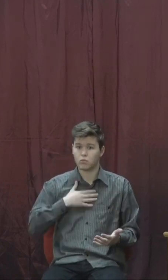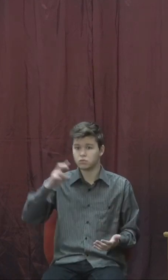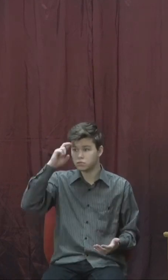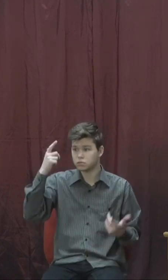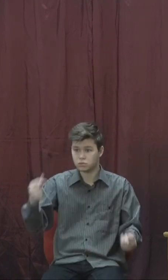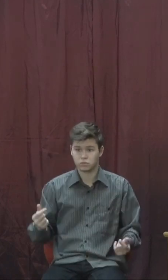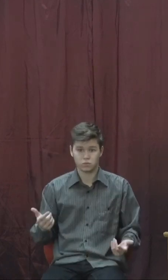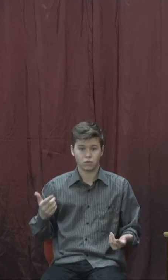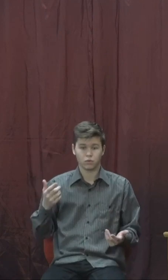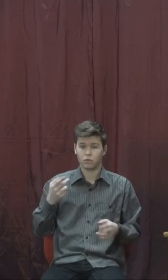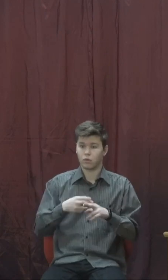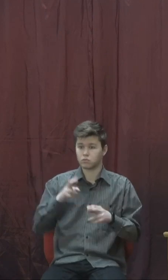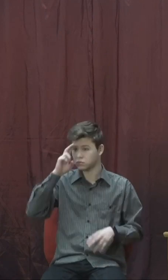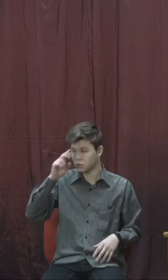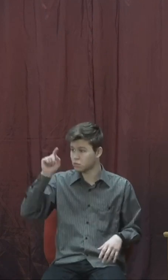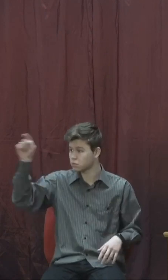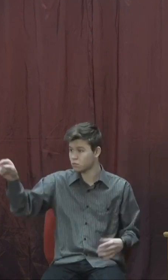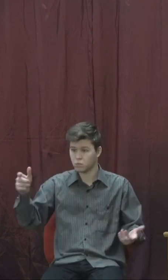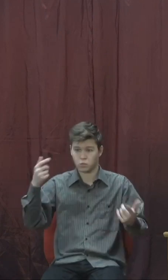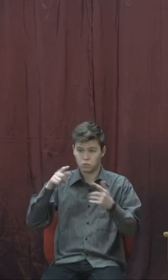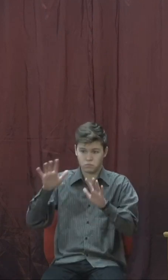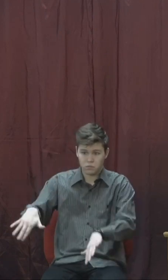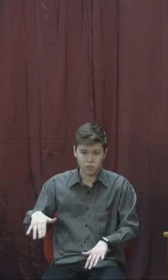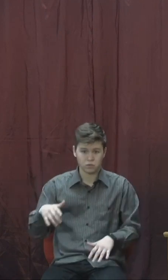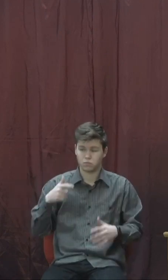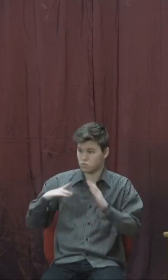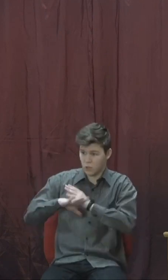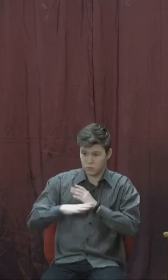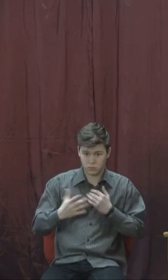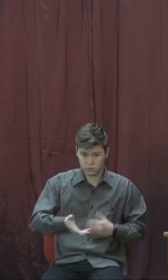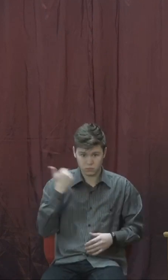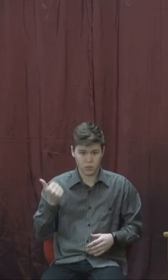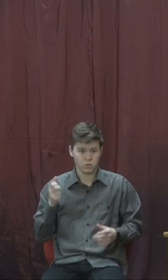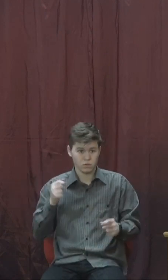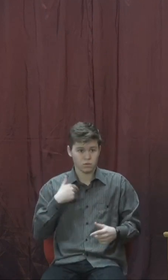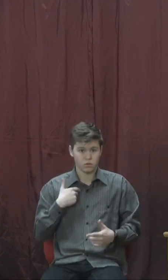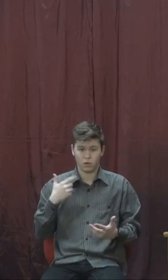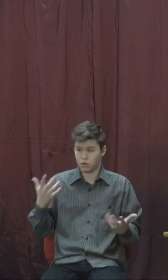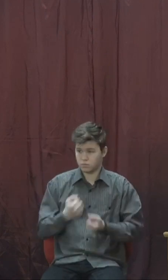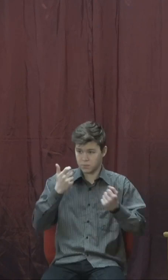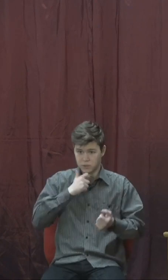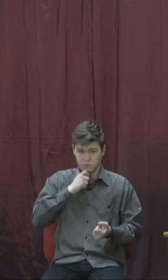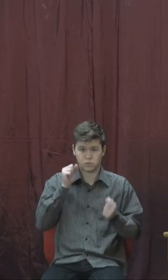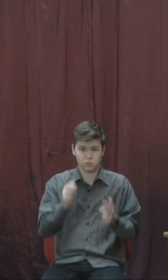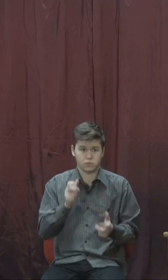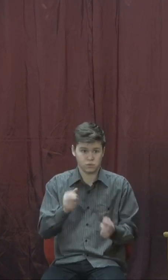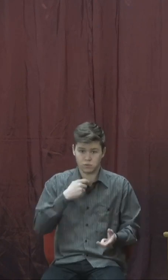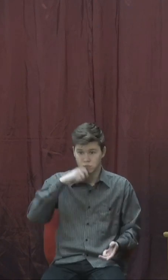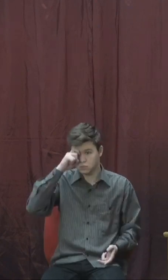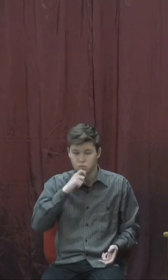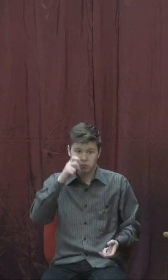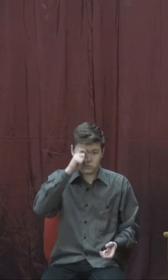цар? Чому він в Самарії? Чому ніхто не приходить допомагати виривати з цієї небезпеки? Ніхто не приходить на